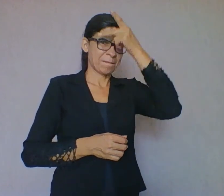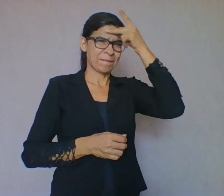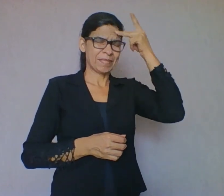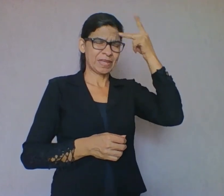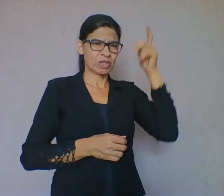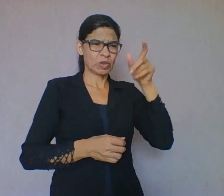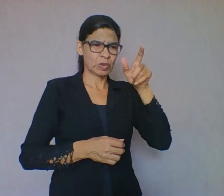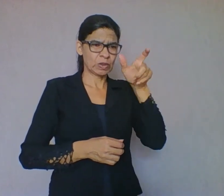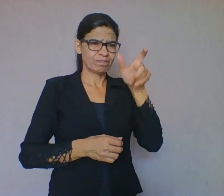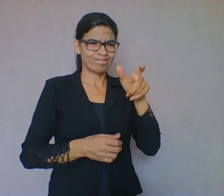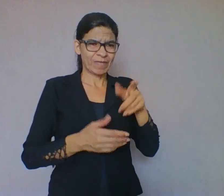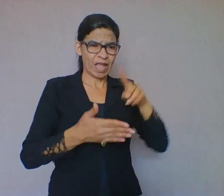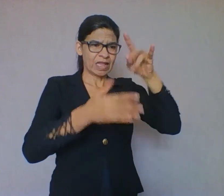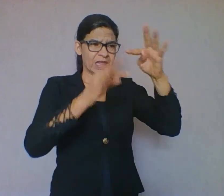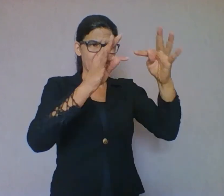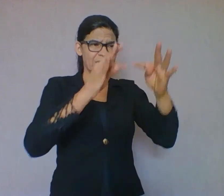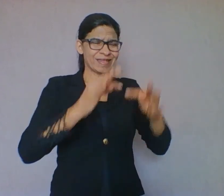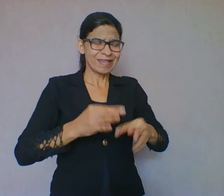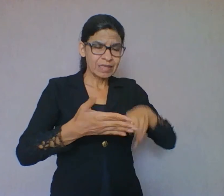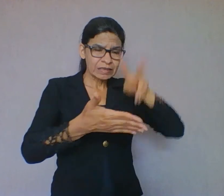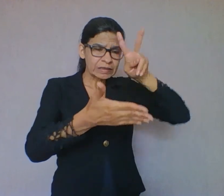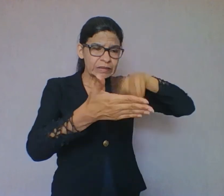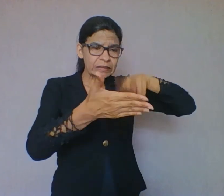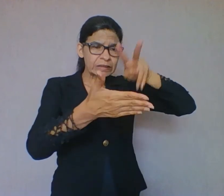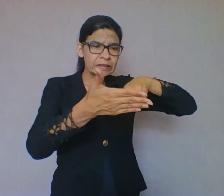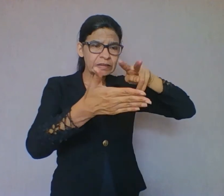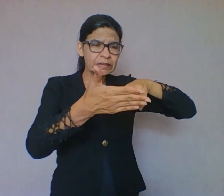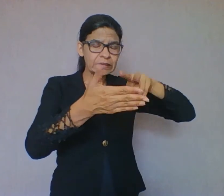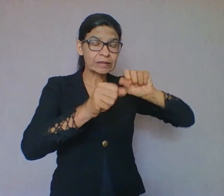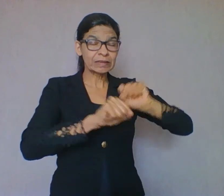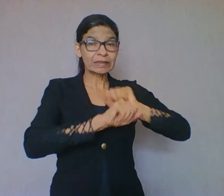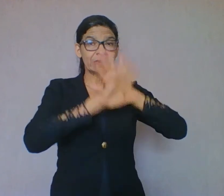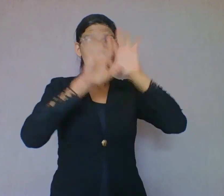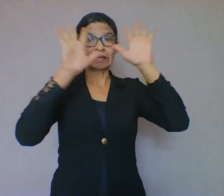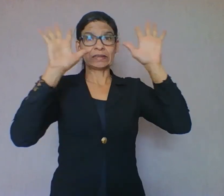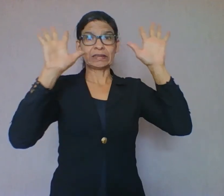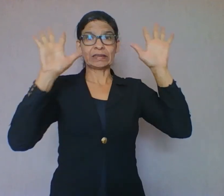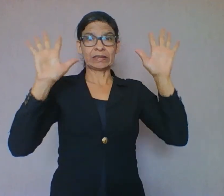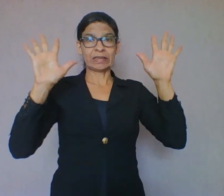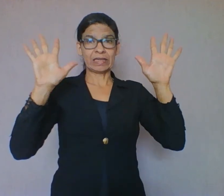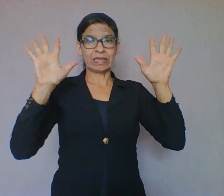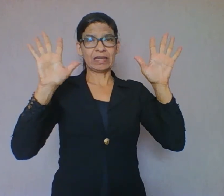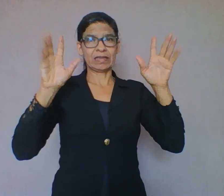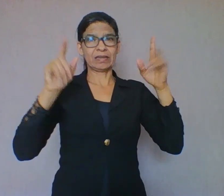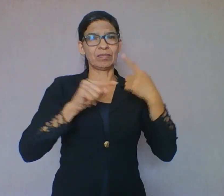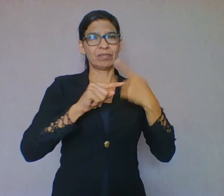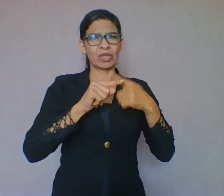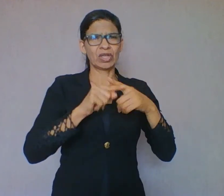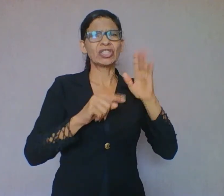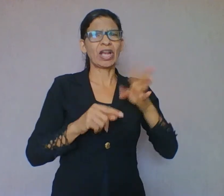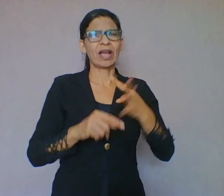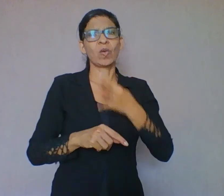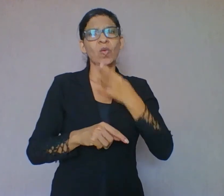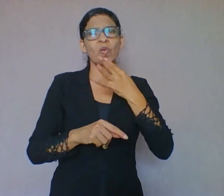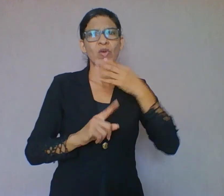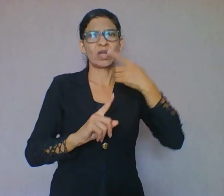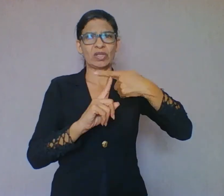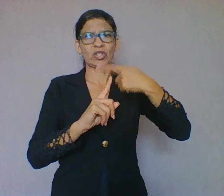forma mais clara e a compreensão do texto se tornará mais fácil. Por exemplo, ao pegarmos uma história em quadrinhos, o